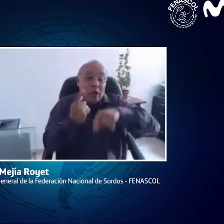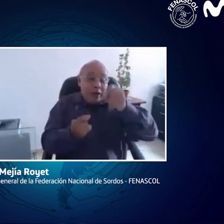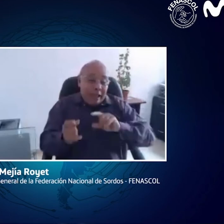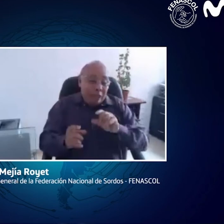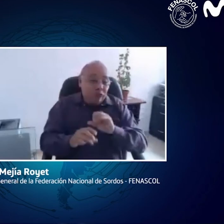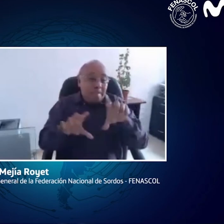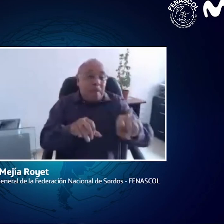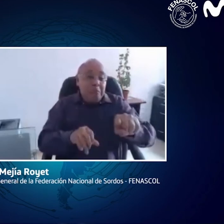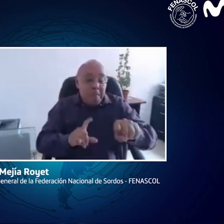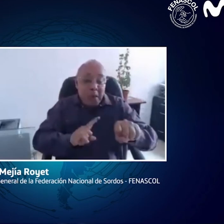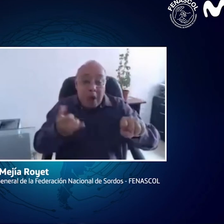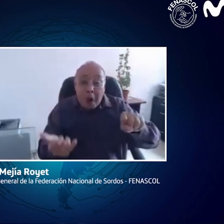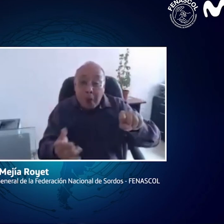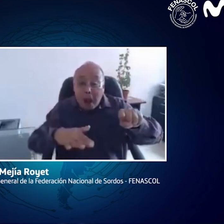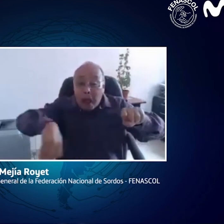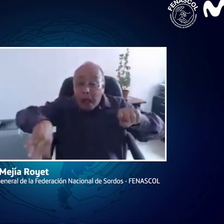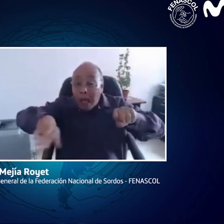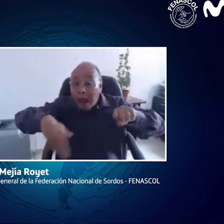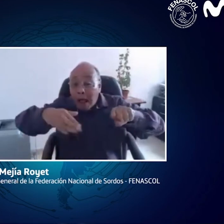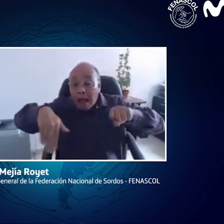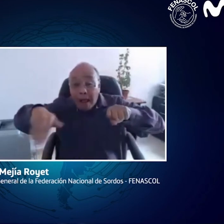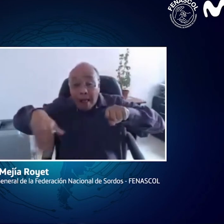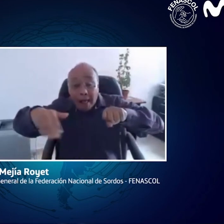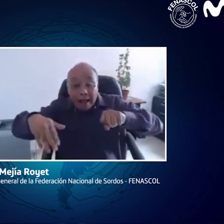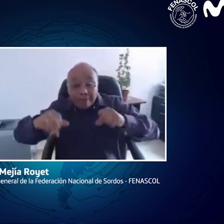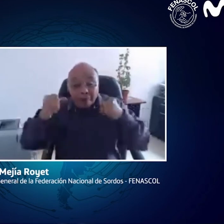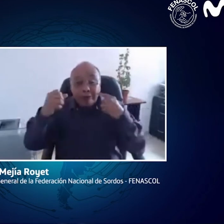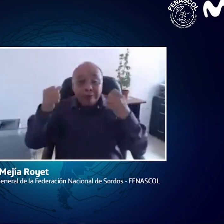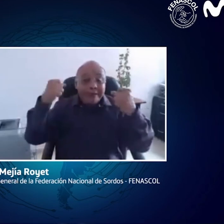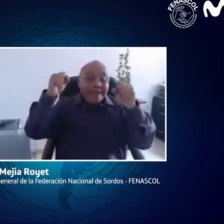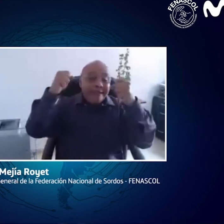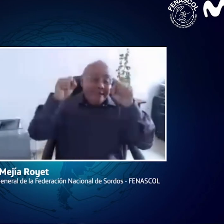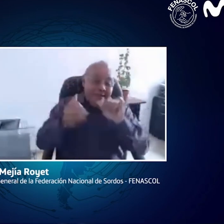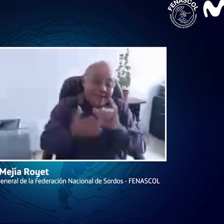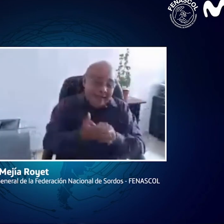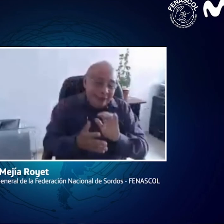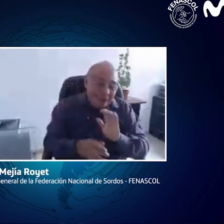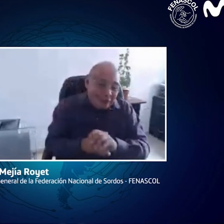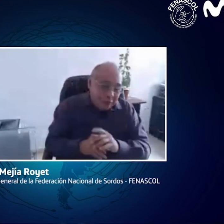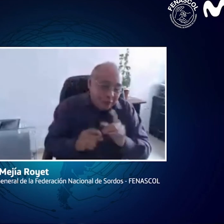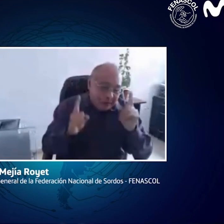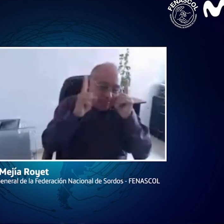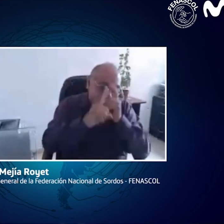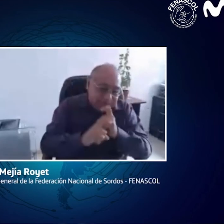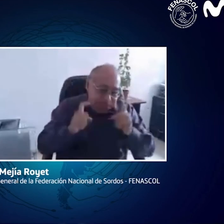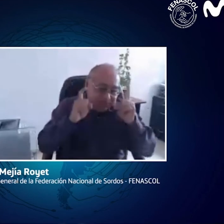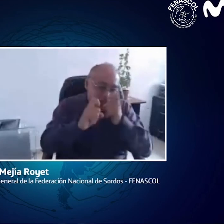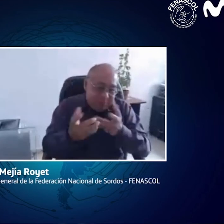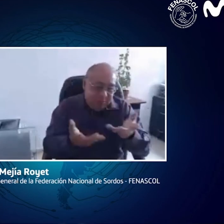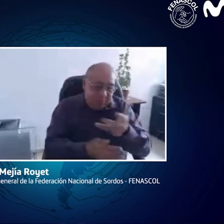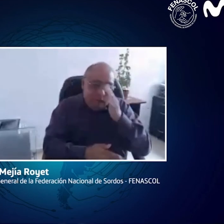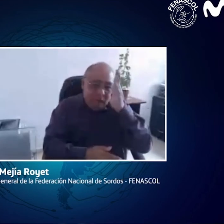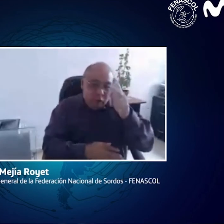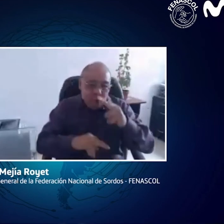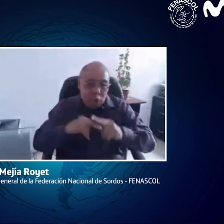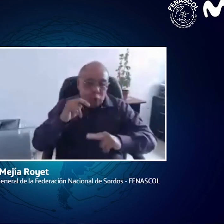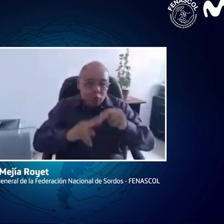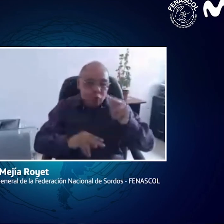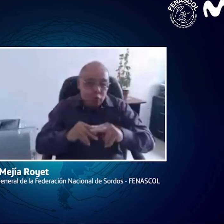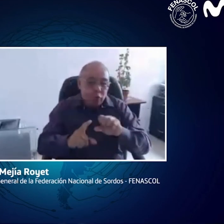hay una que no la tiene, pero si las demás no lo tienen, no se genera la accesibilidad. Entonces, un tema de reflexión para la construcción social y tener